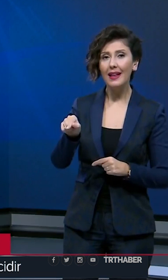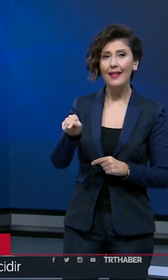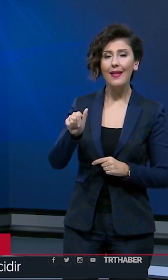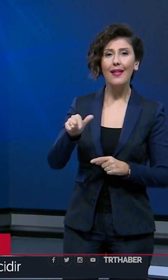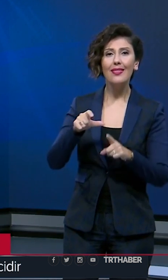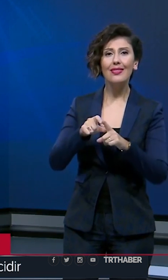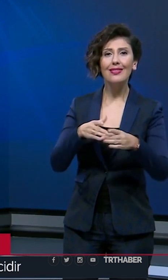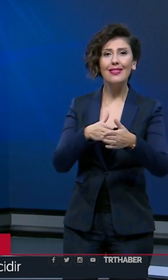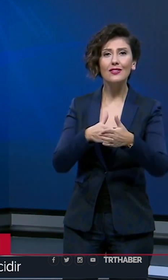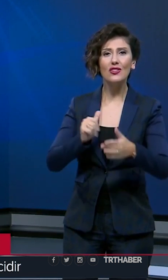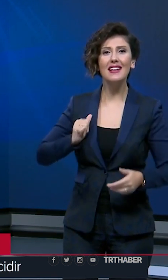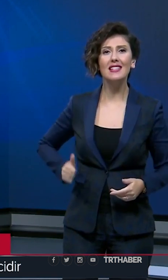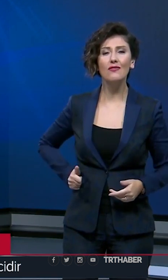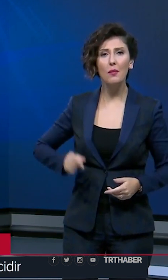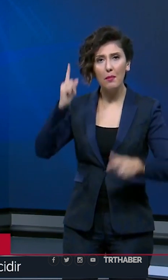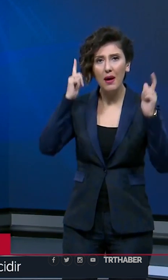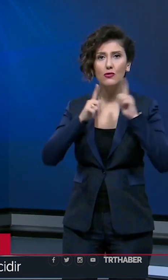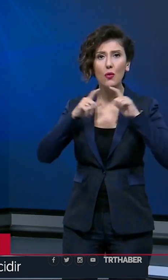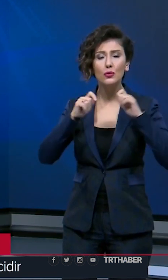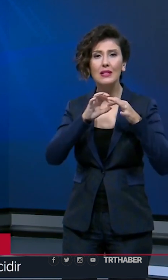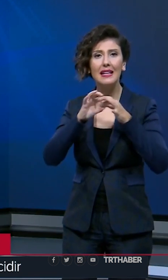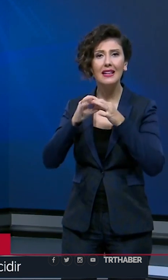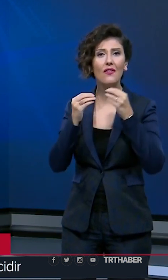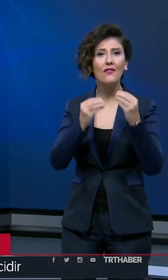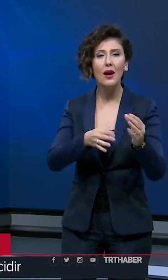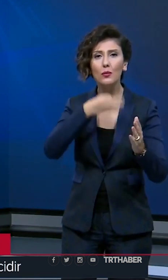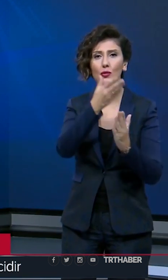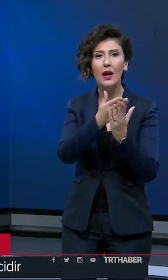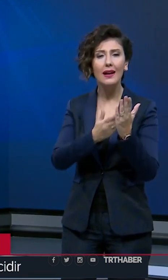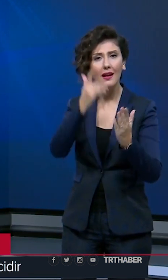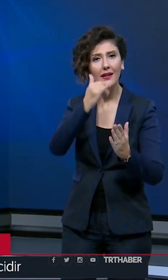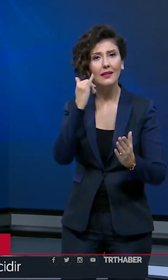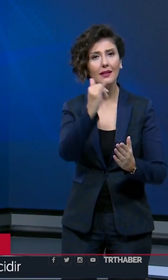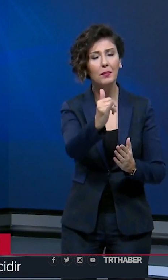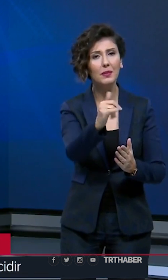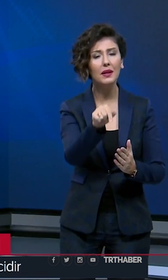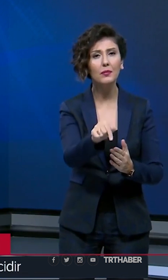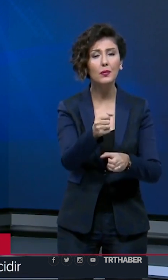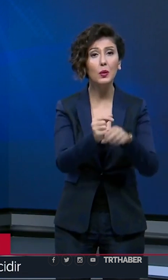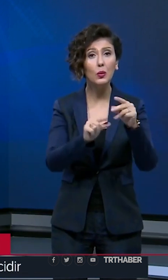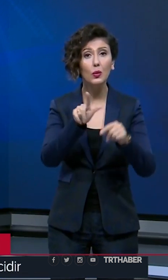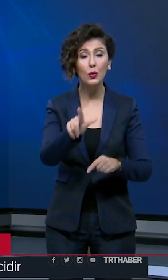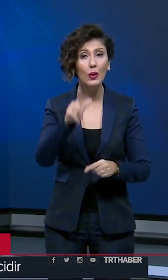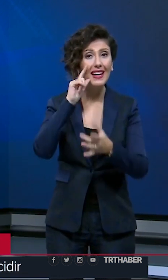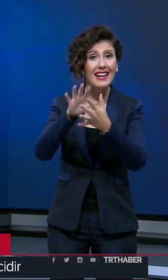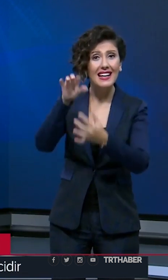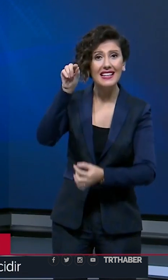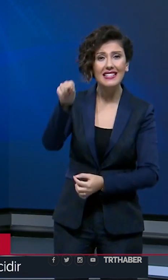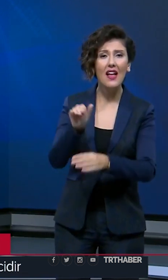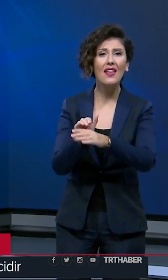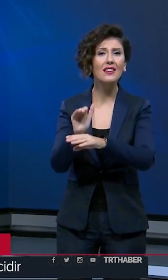Gül, Danıştay Savcısının başörtüsüyle ilgili verdiği mütalaya tepki gösterdi. Gül,